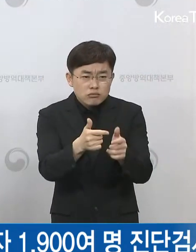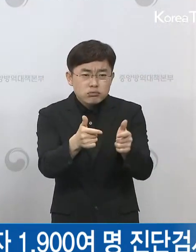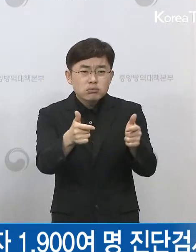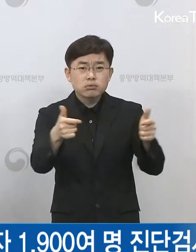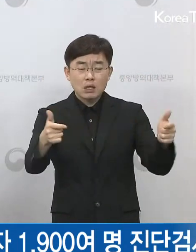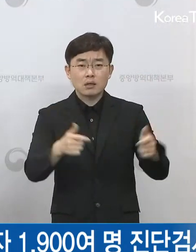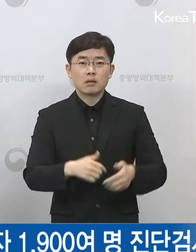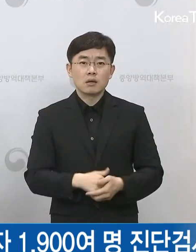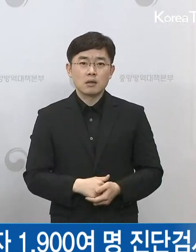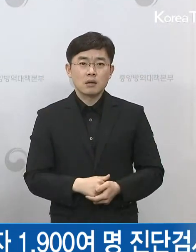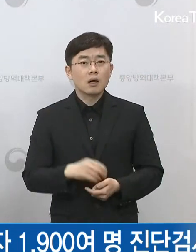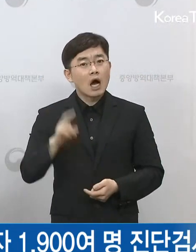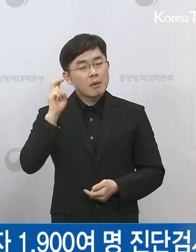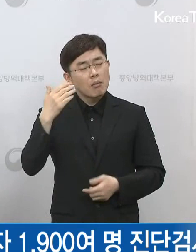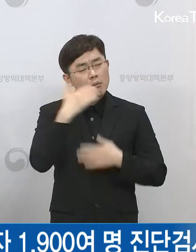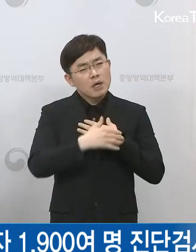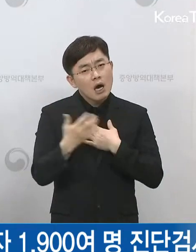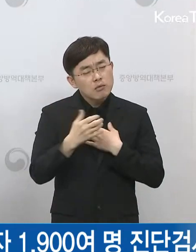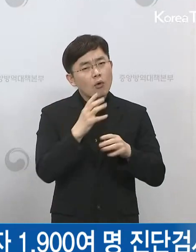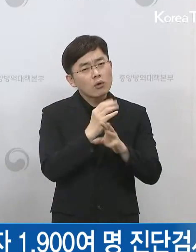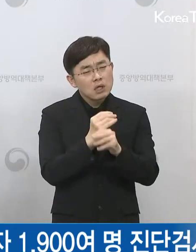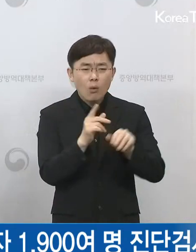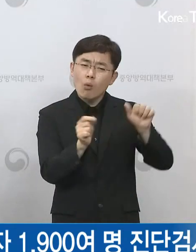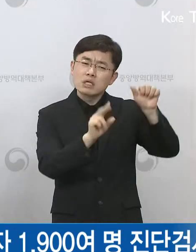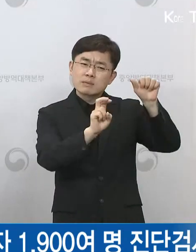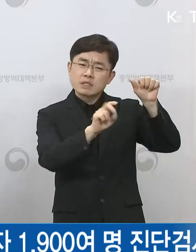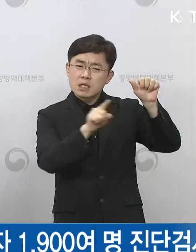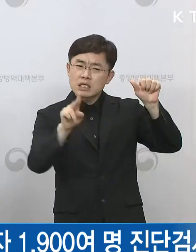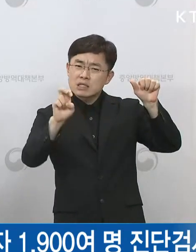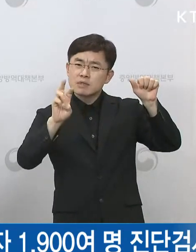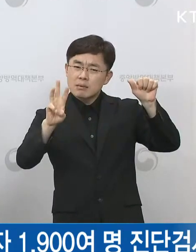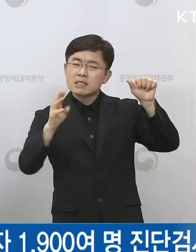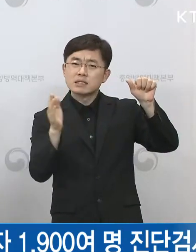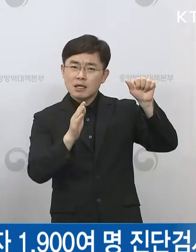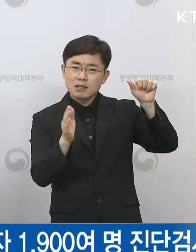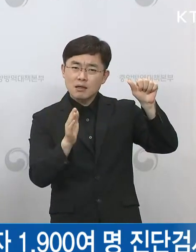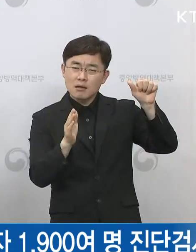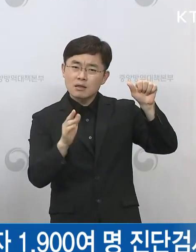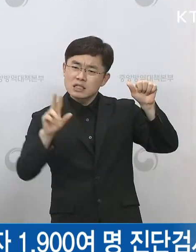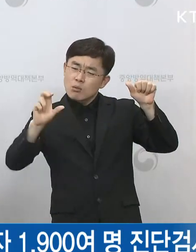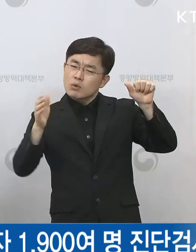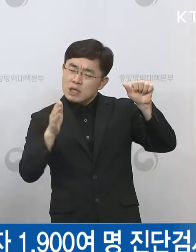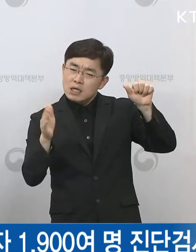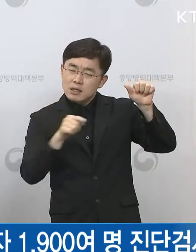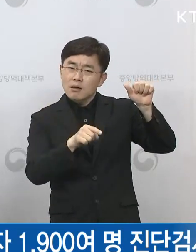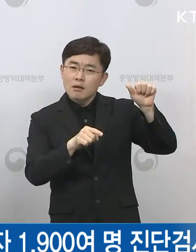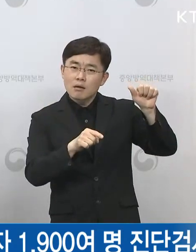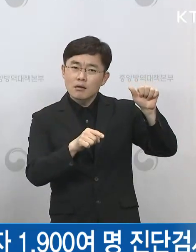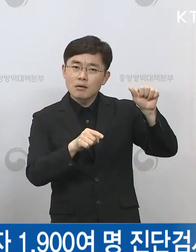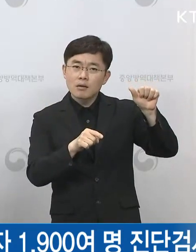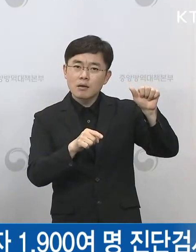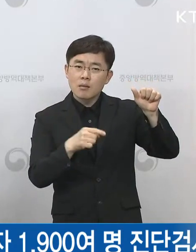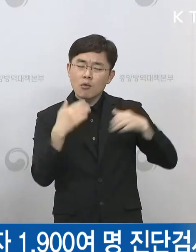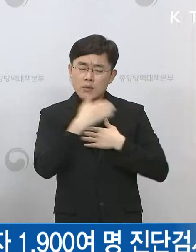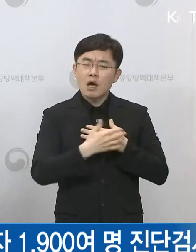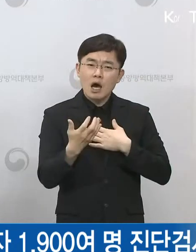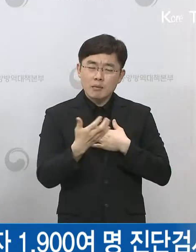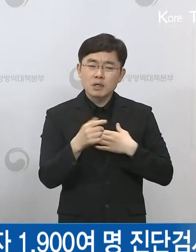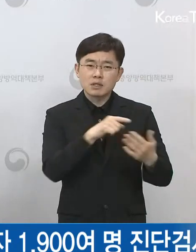보이지만 증상은 아무래도 조금 5월 20일에서 23일 사이 25일 사이에 발병한 걸로 보고 있어서